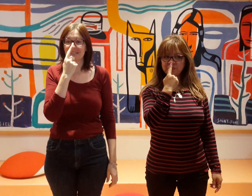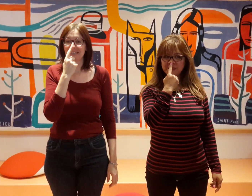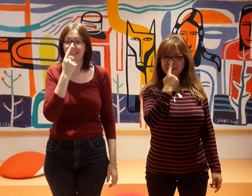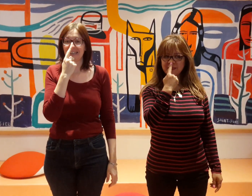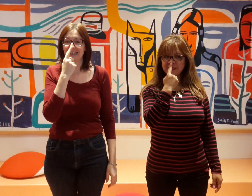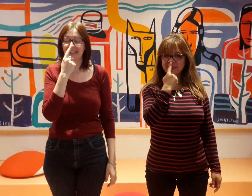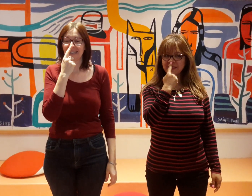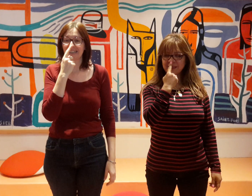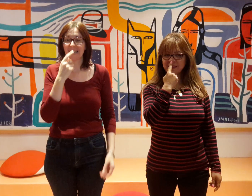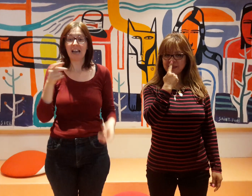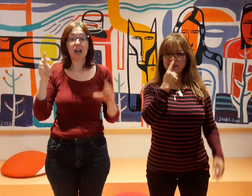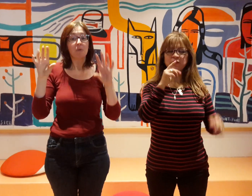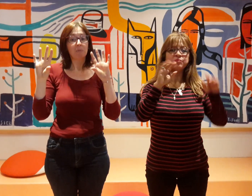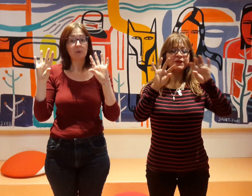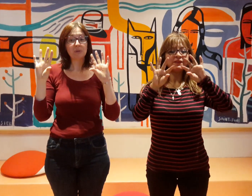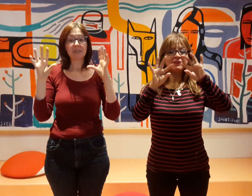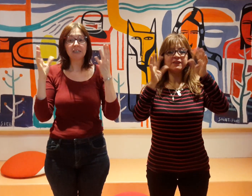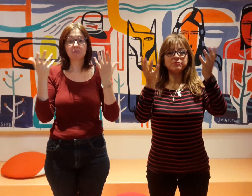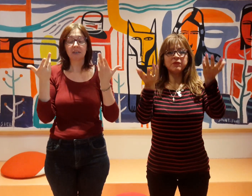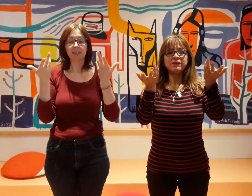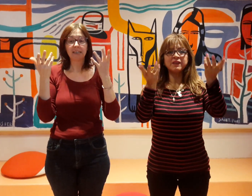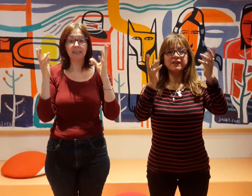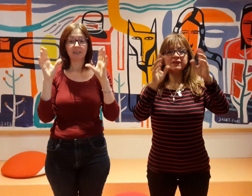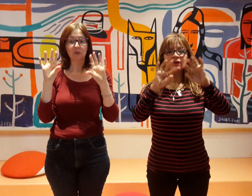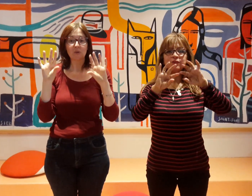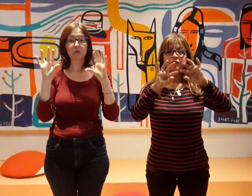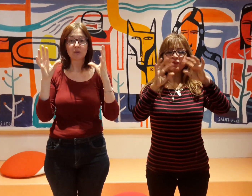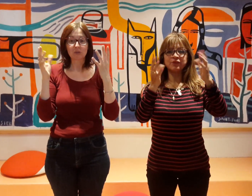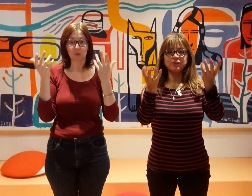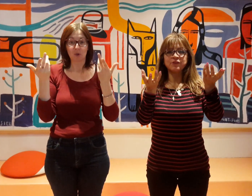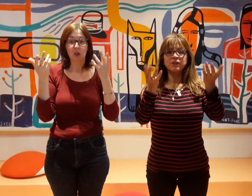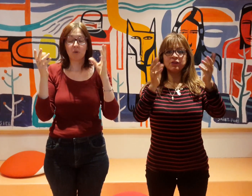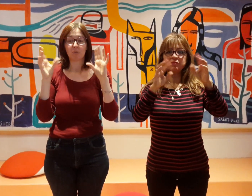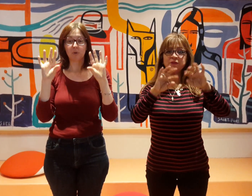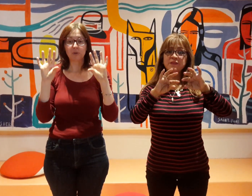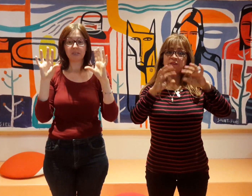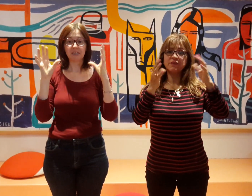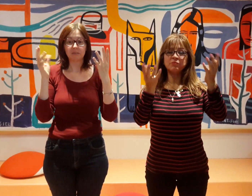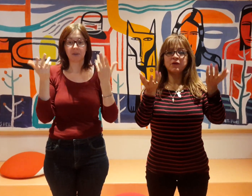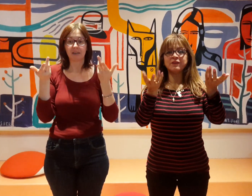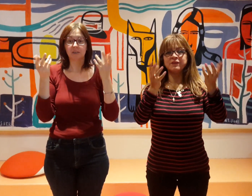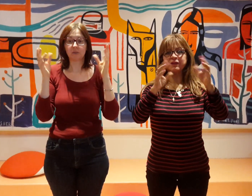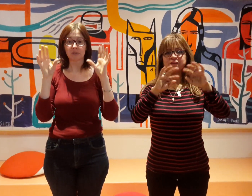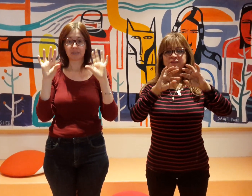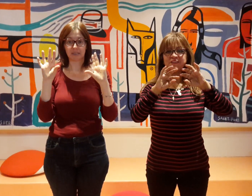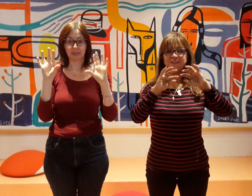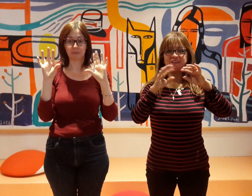petit nez, petite main qui danse, petite main dansée.